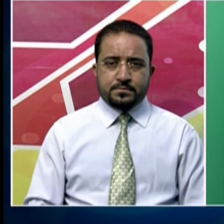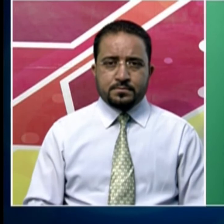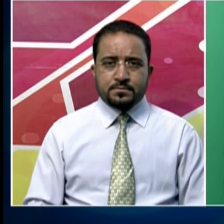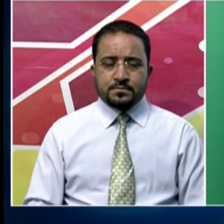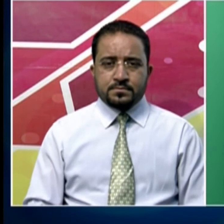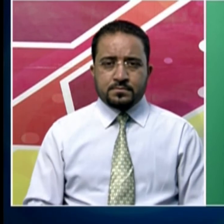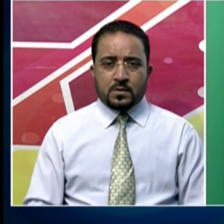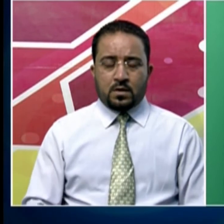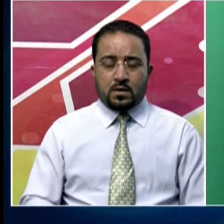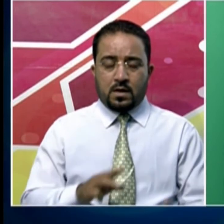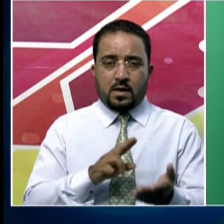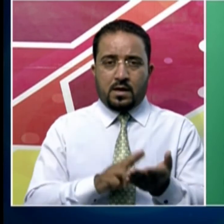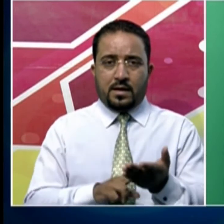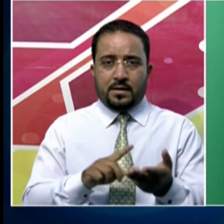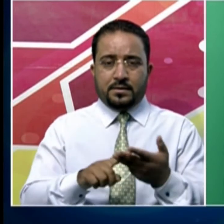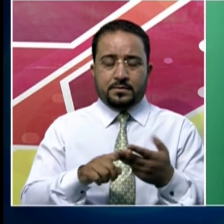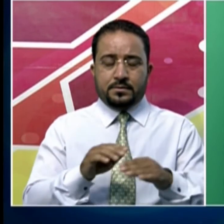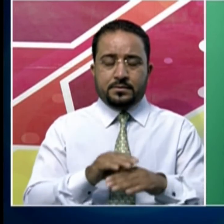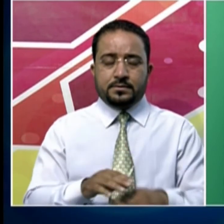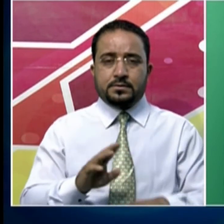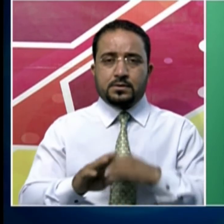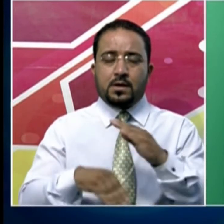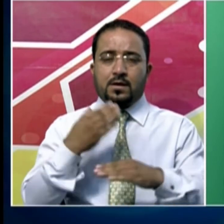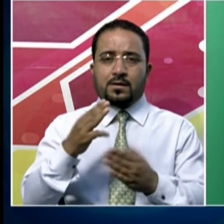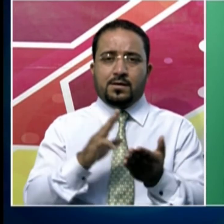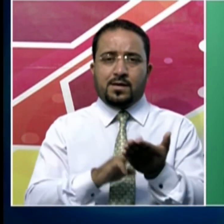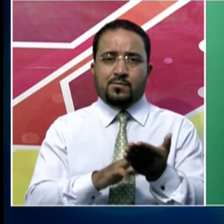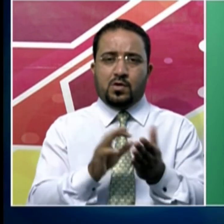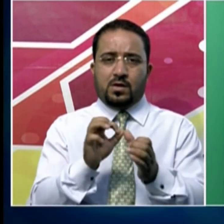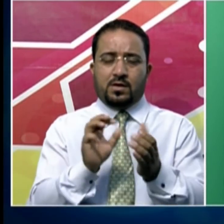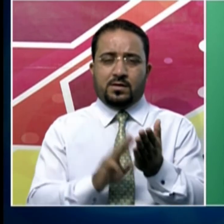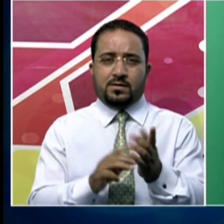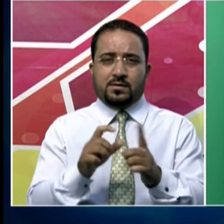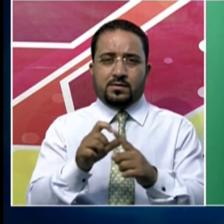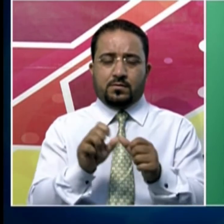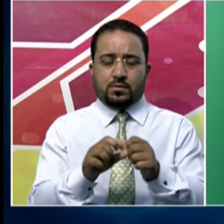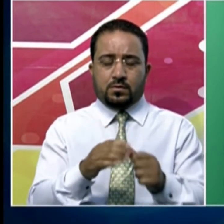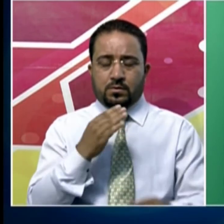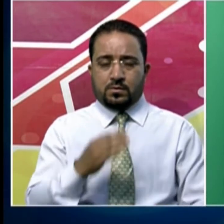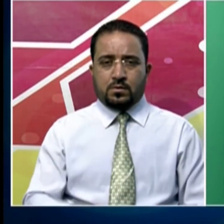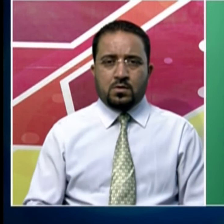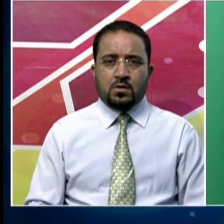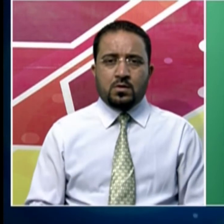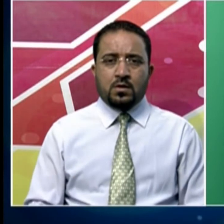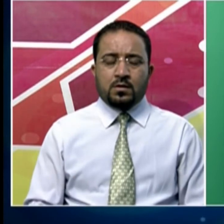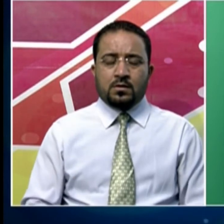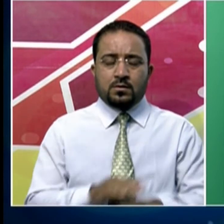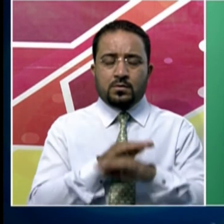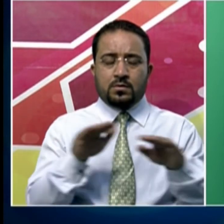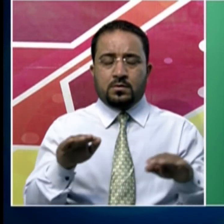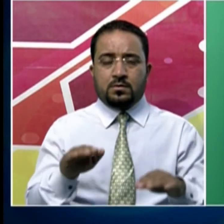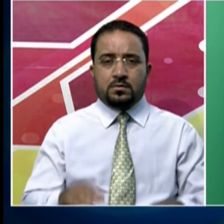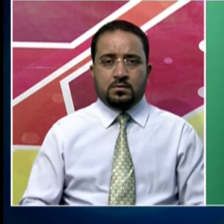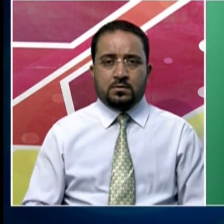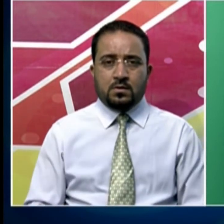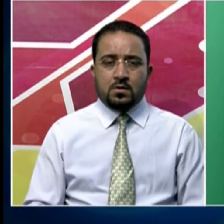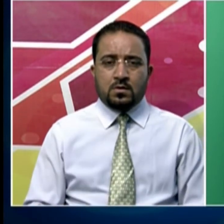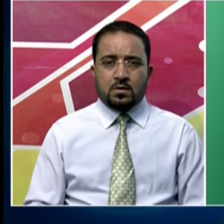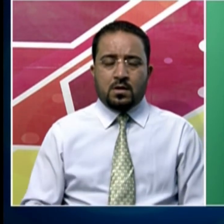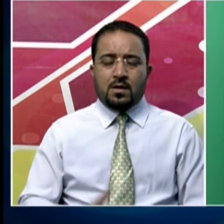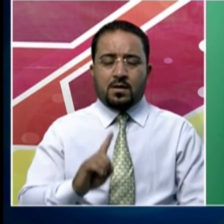تو ناظرین اس کے ساتھ ہی قوت اسامات سے محروم افراد کے لیے خبروں کا بلٹن ختم ہوتا ہے